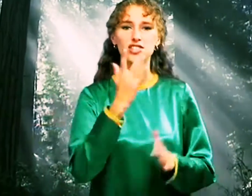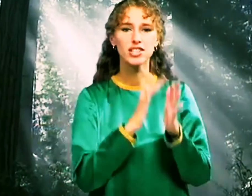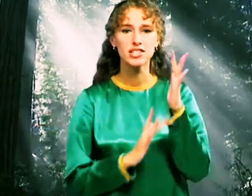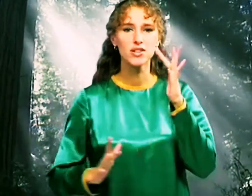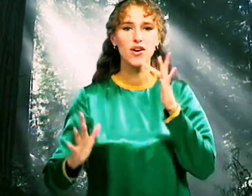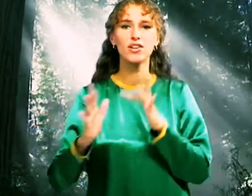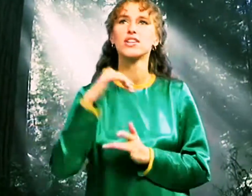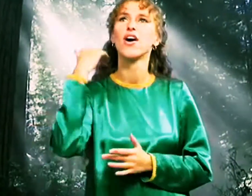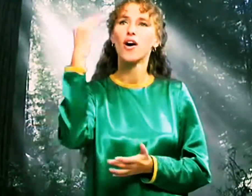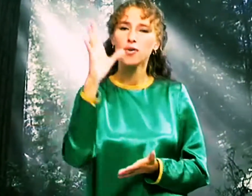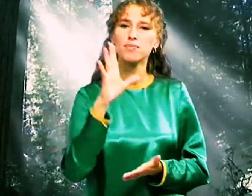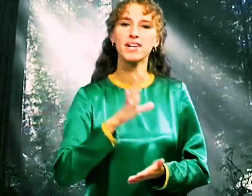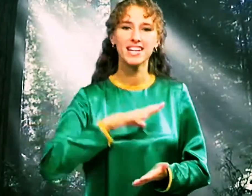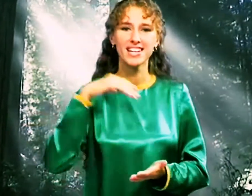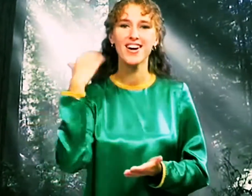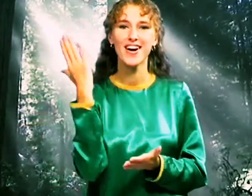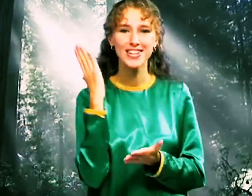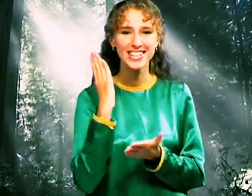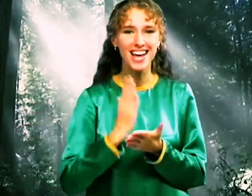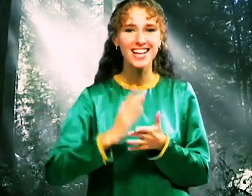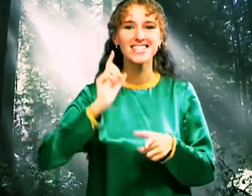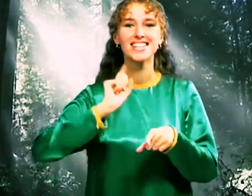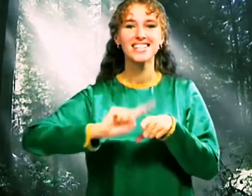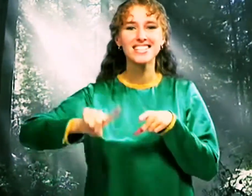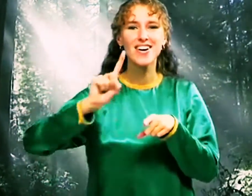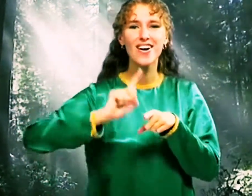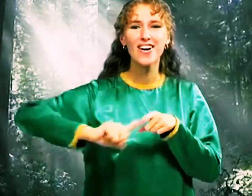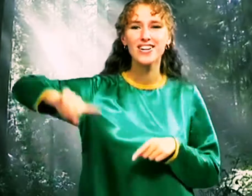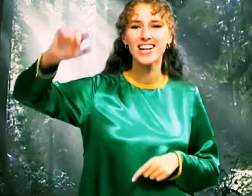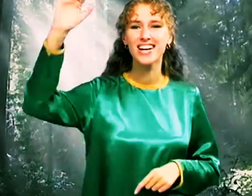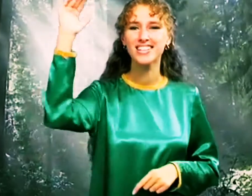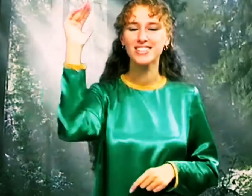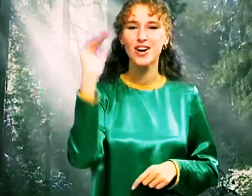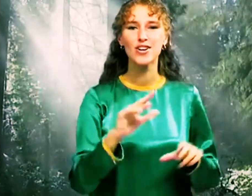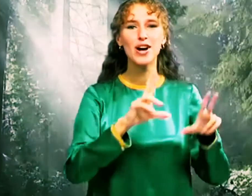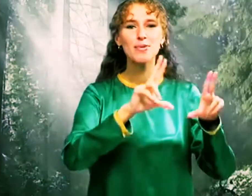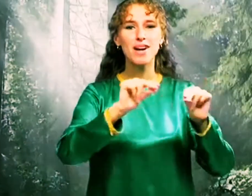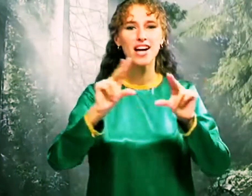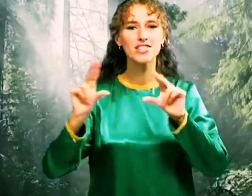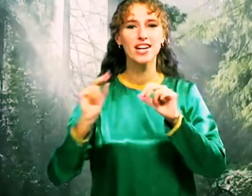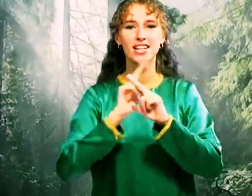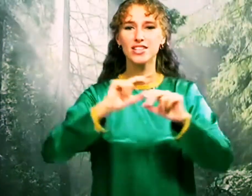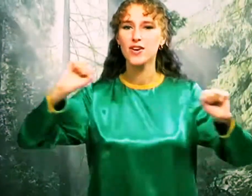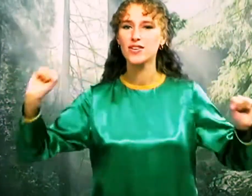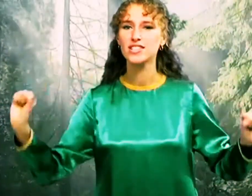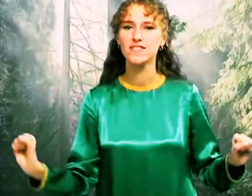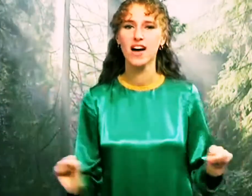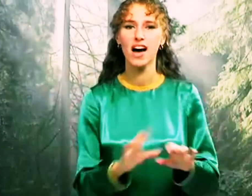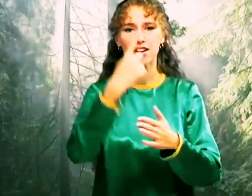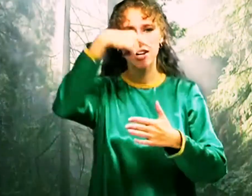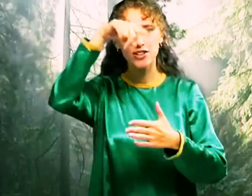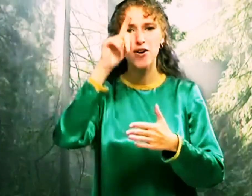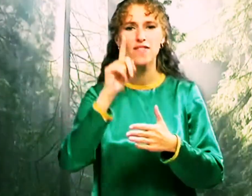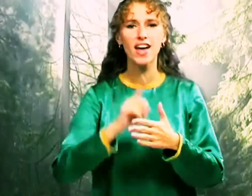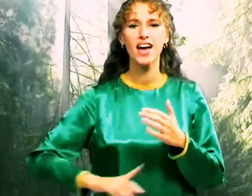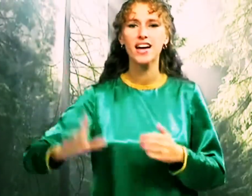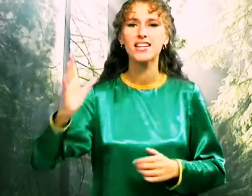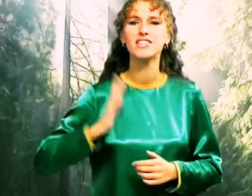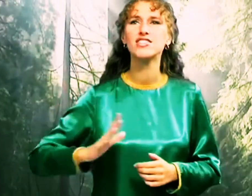Христос Он был, он есть, и скоро грядет Блажен, кто свят, кто верит и